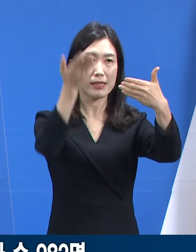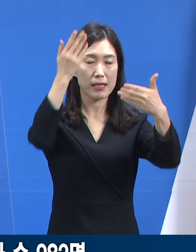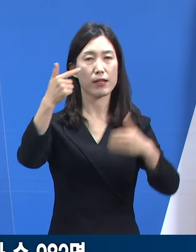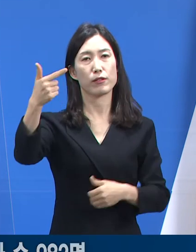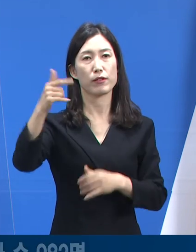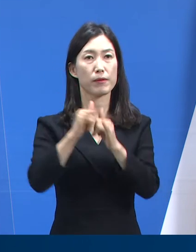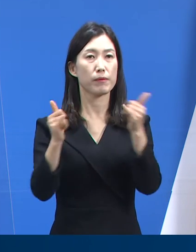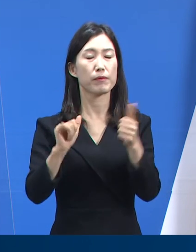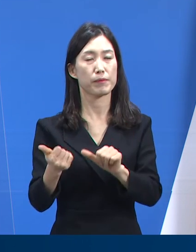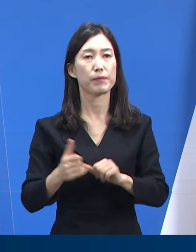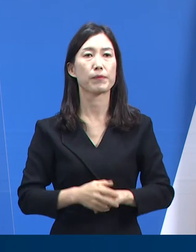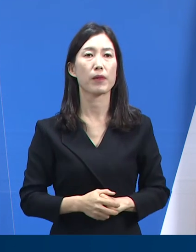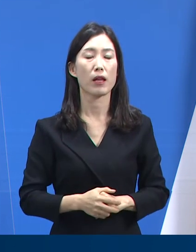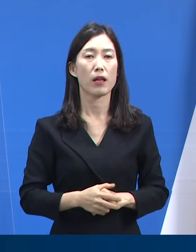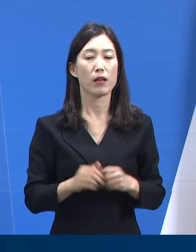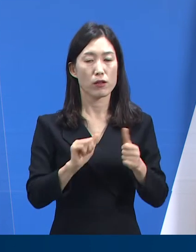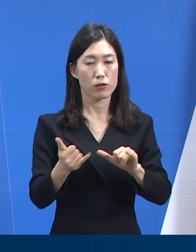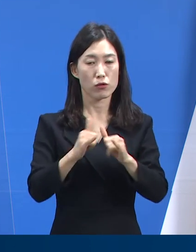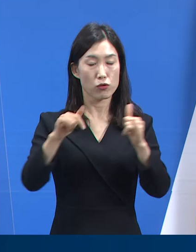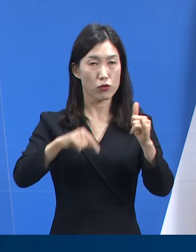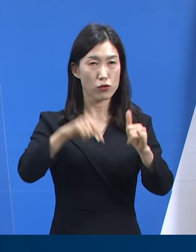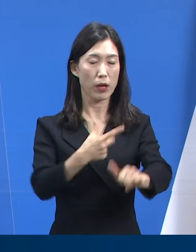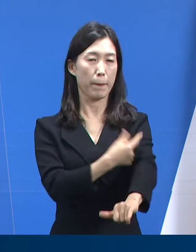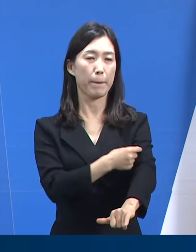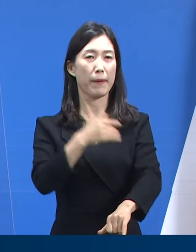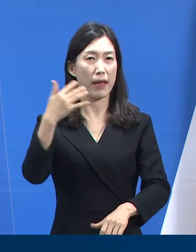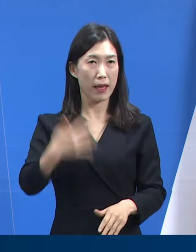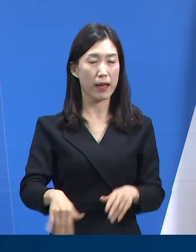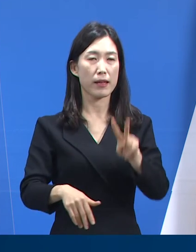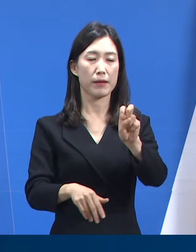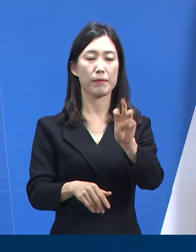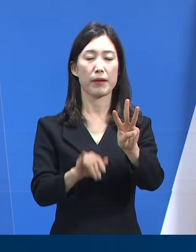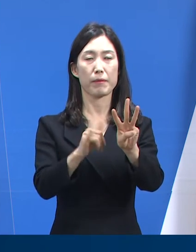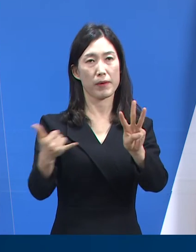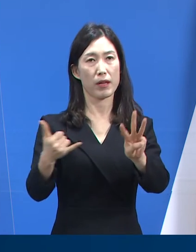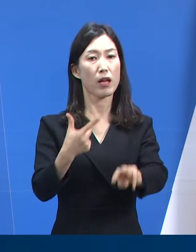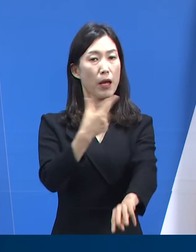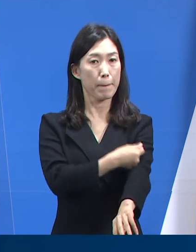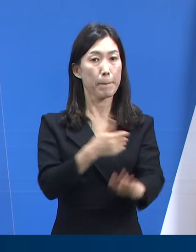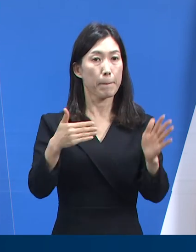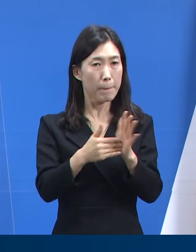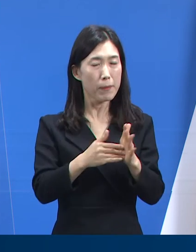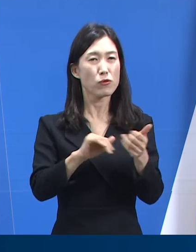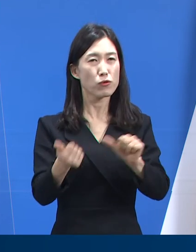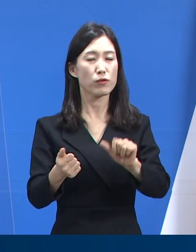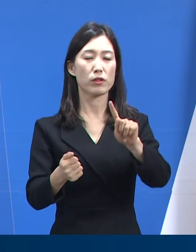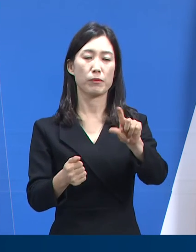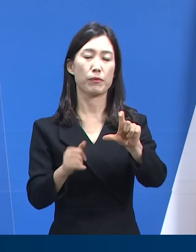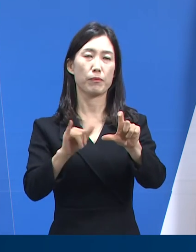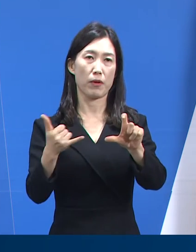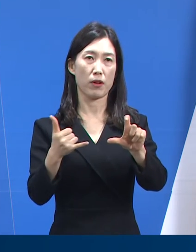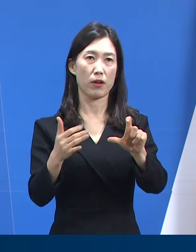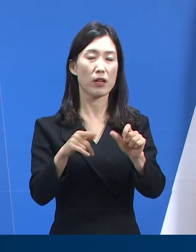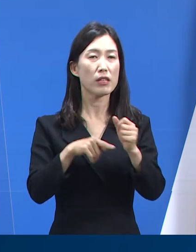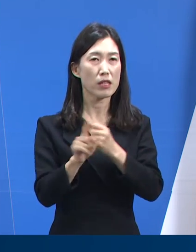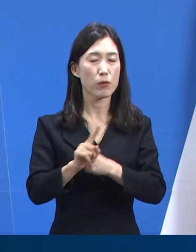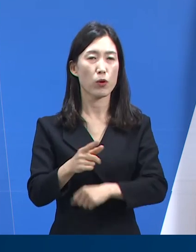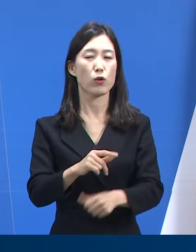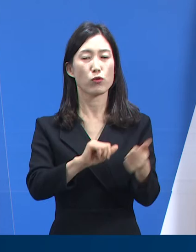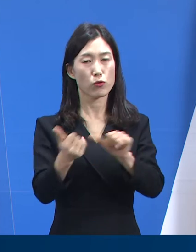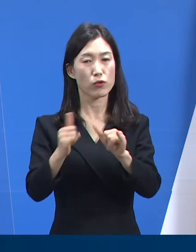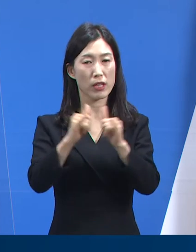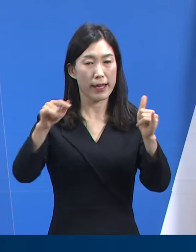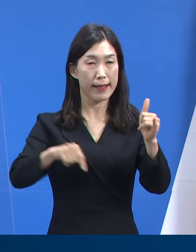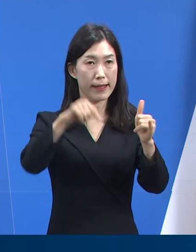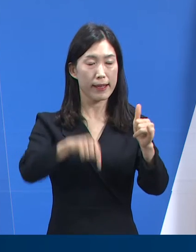6명입니다. 사망자 중 백신 미접종자는 23명, 백신 접종 완료자는 15명으로 사망자의